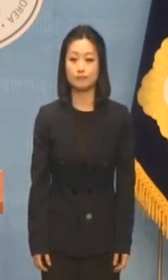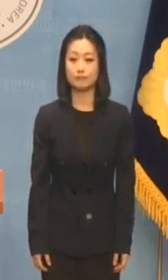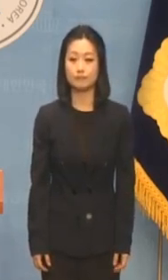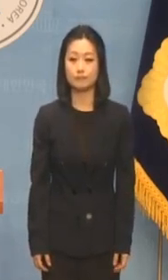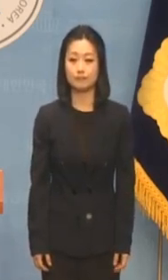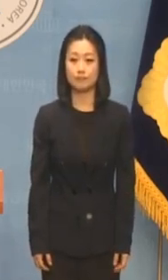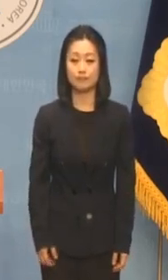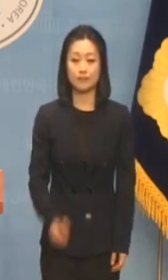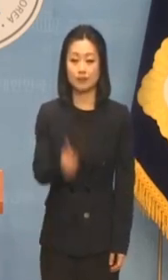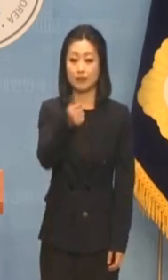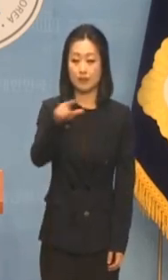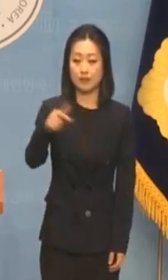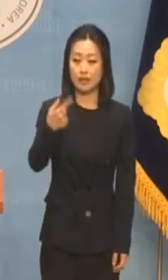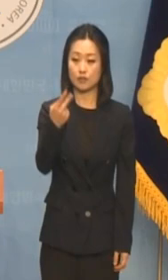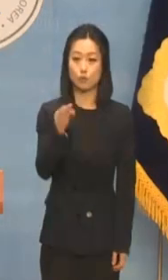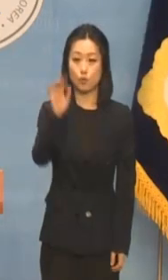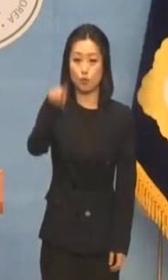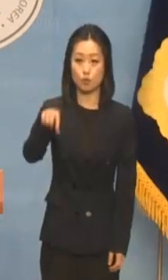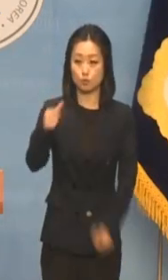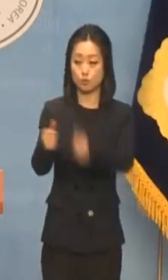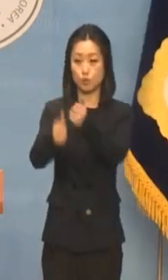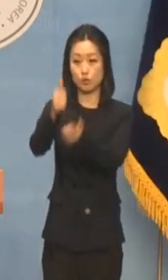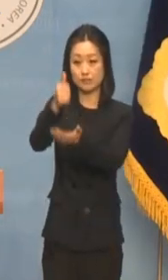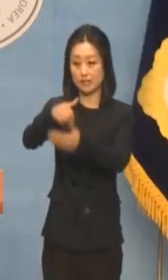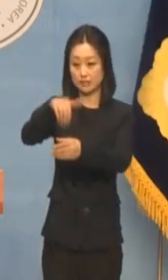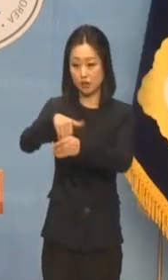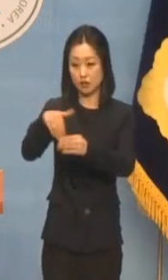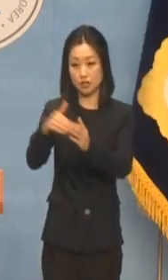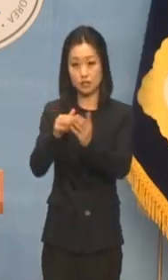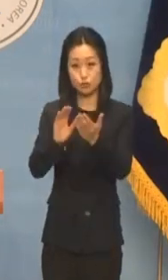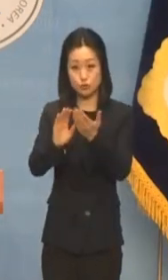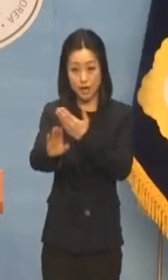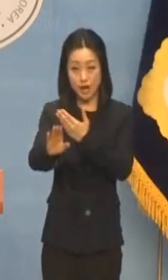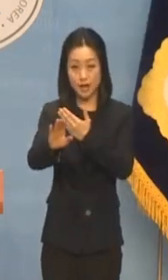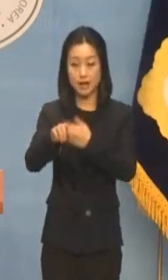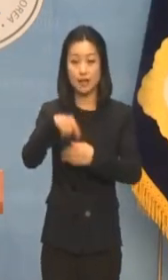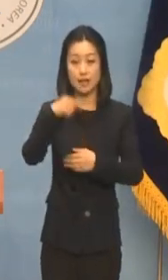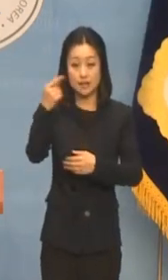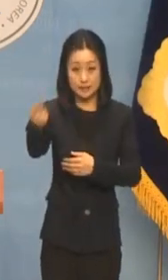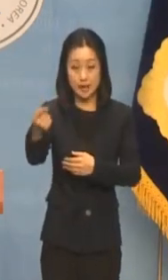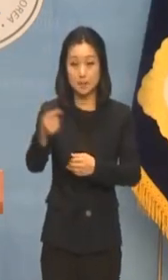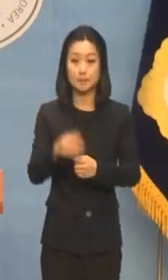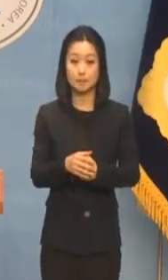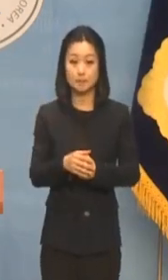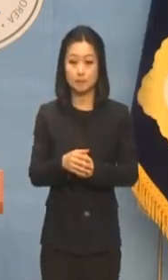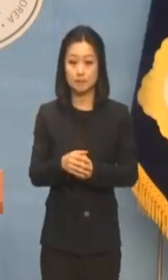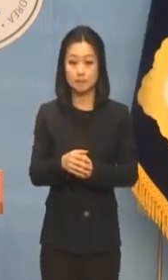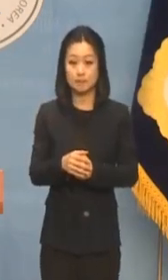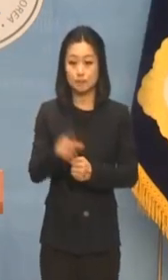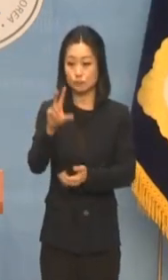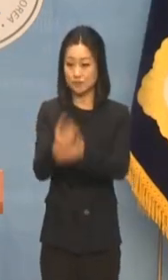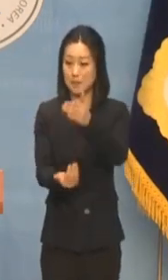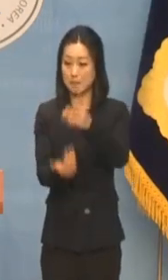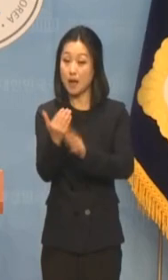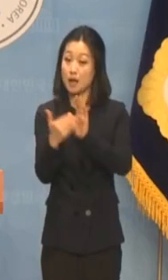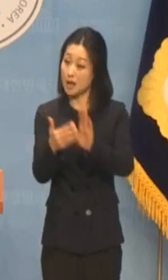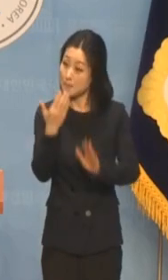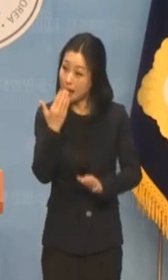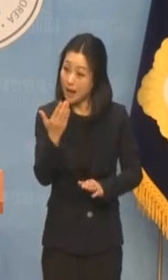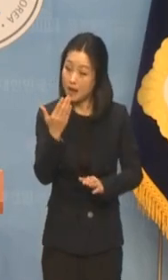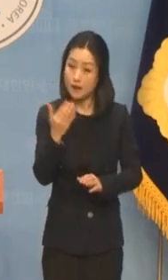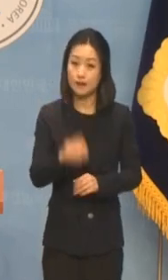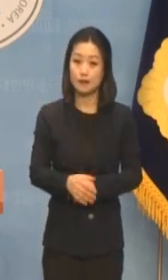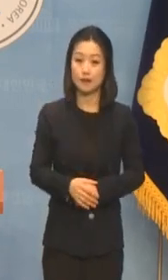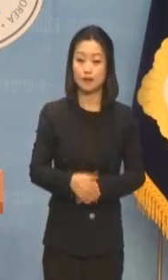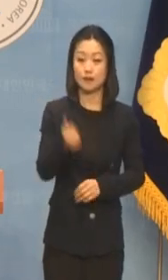한동훈 위원장 선거가 끝나면 날아올 총선 청구서를 어떻게 막을 겁니까? 한동훈